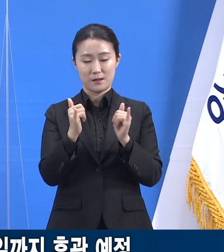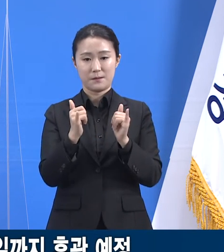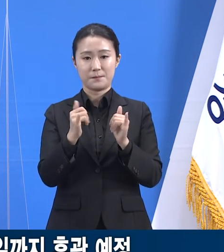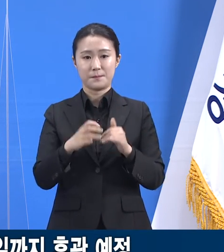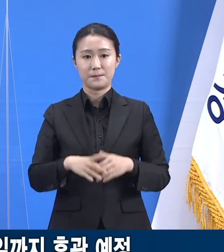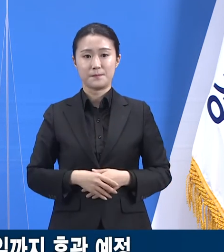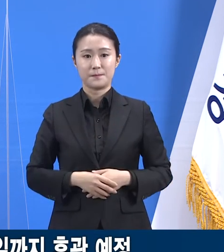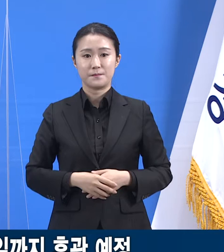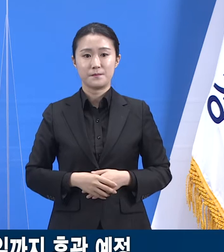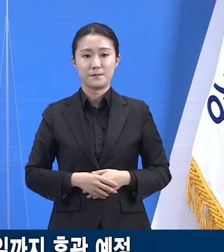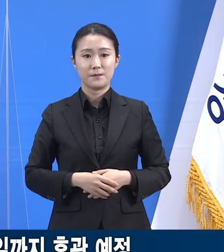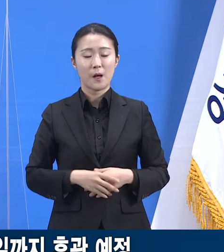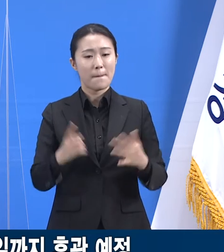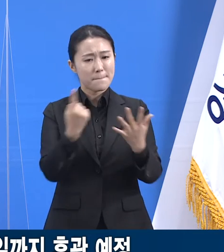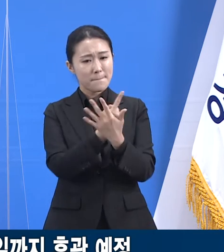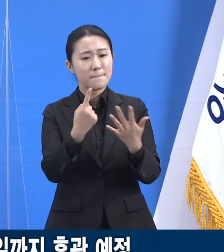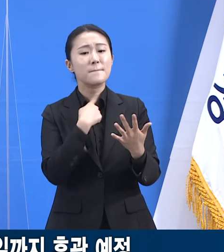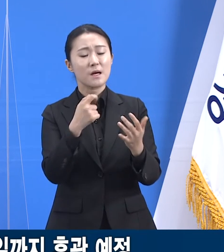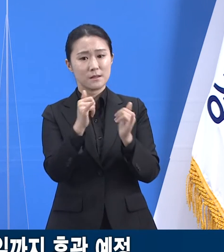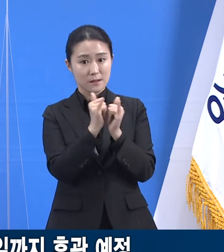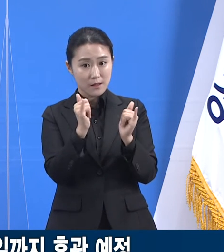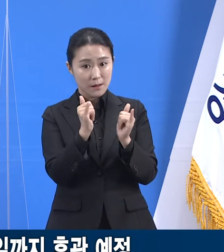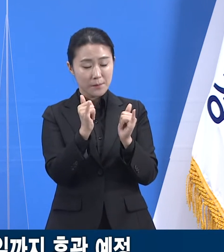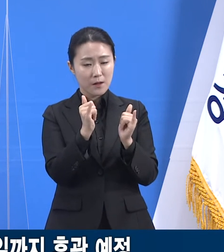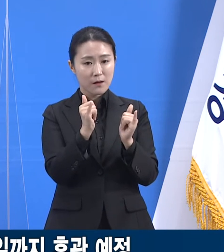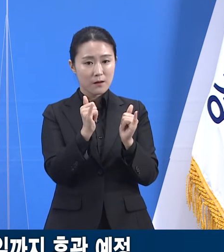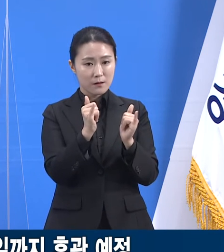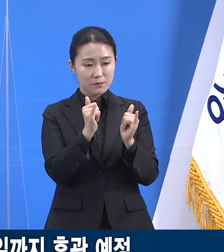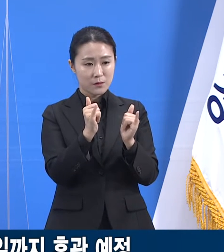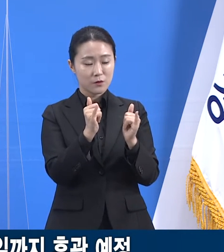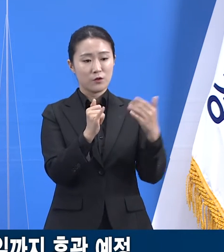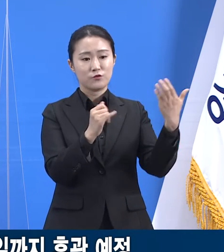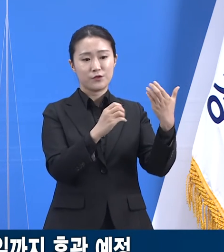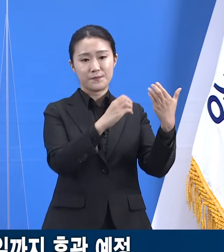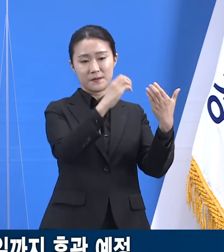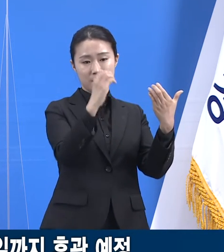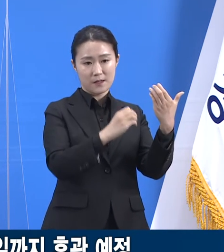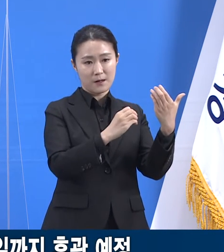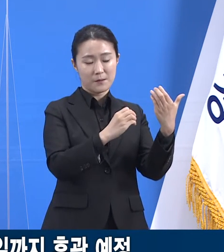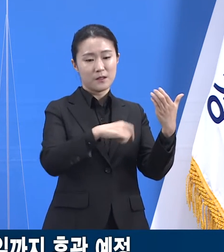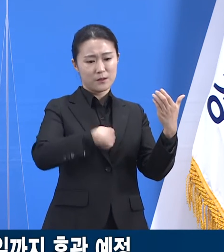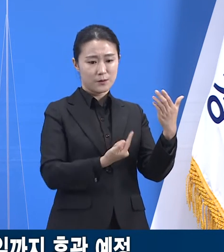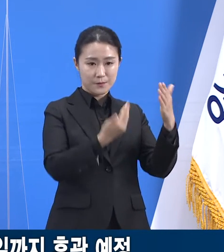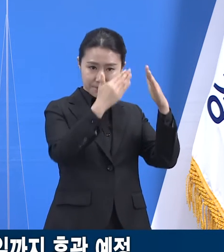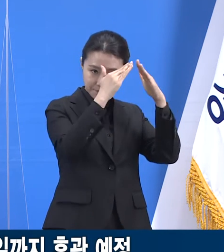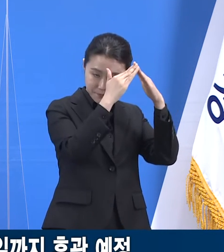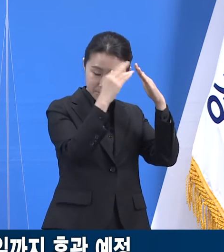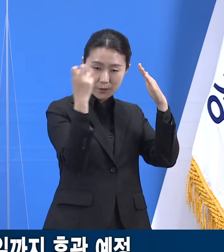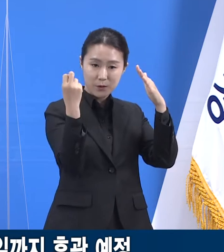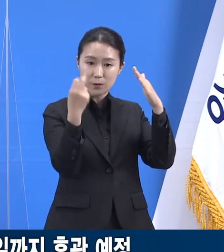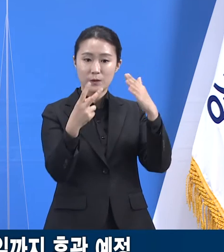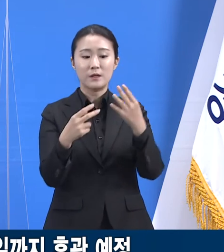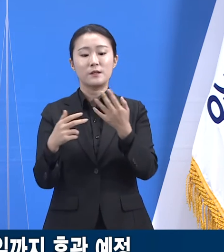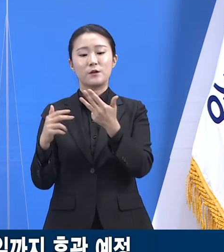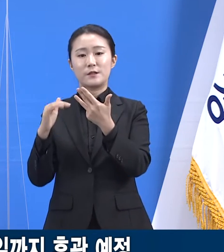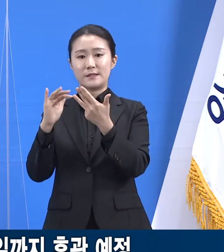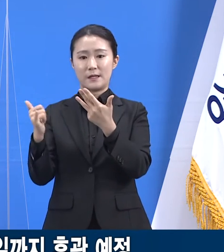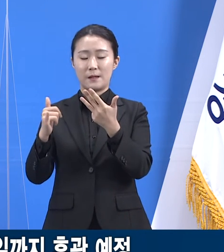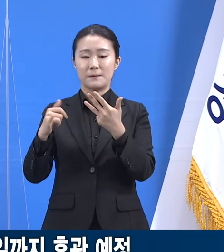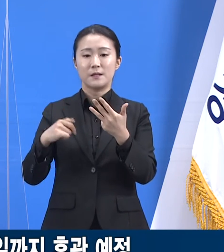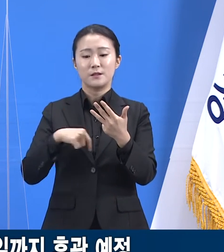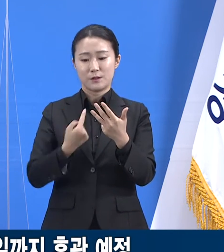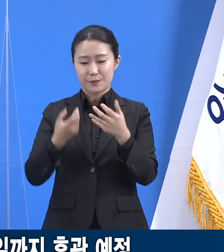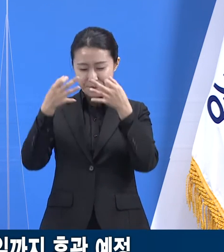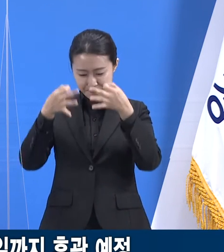접촉자 분류를 통해 90명은 자가격리, 8명은 능동감시 조치했습니다. 해당